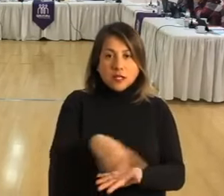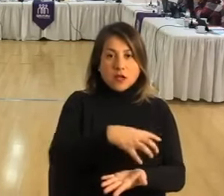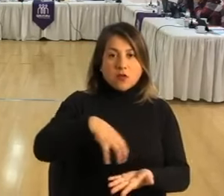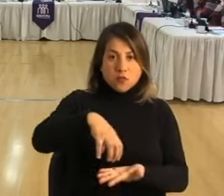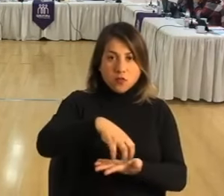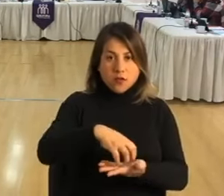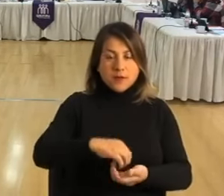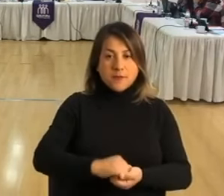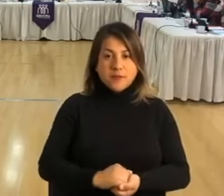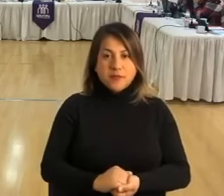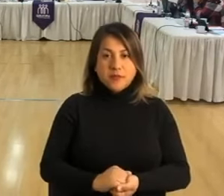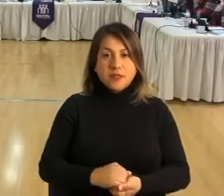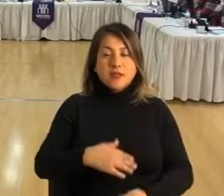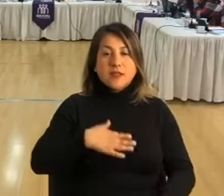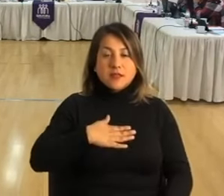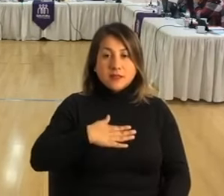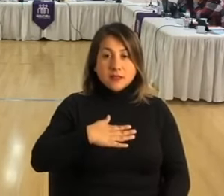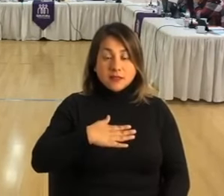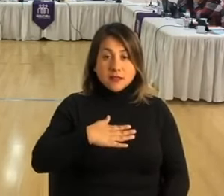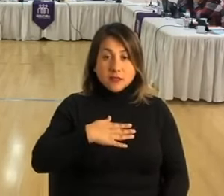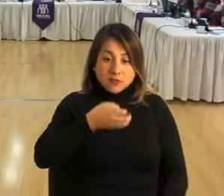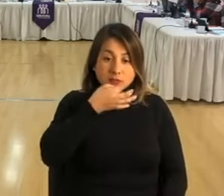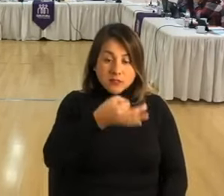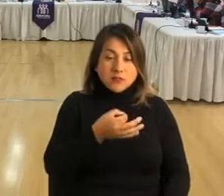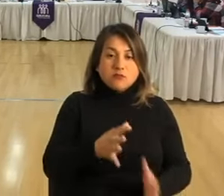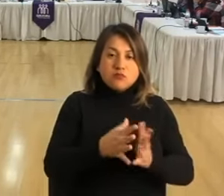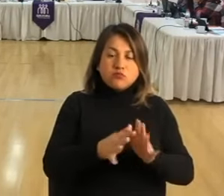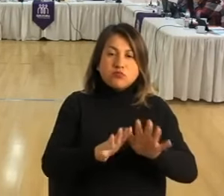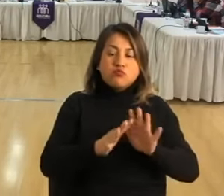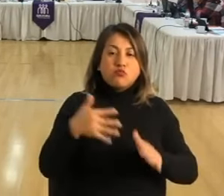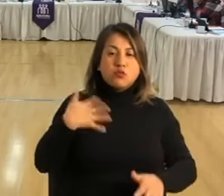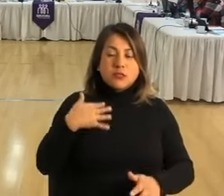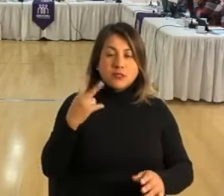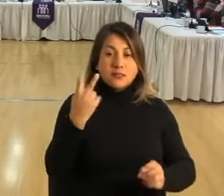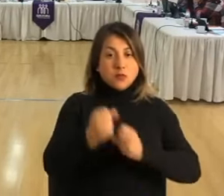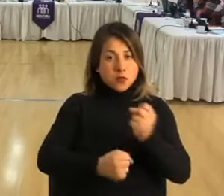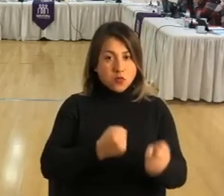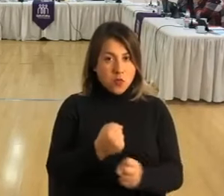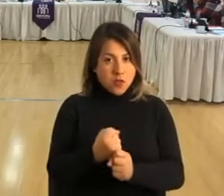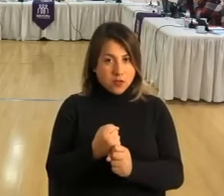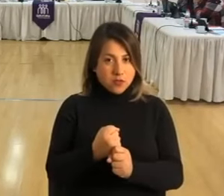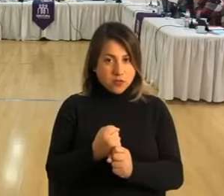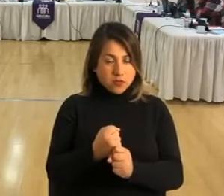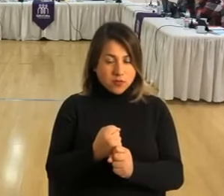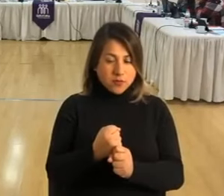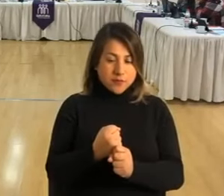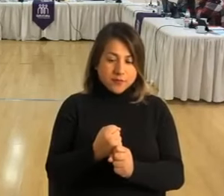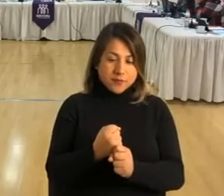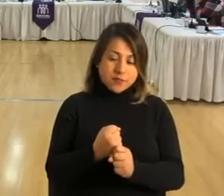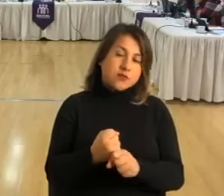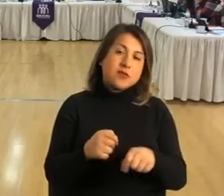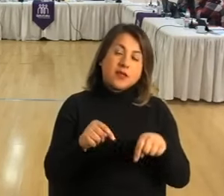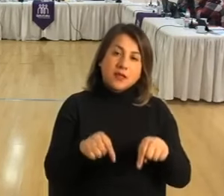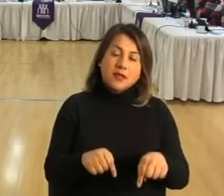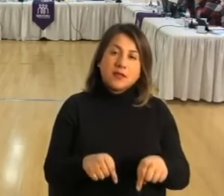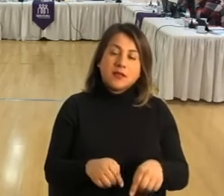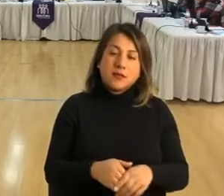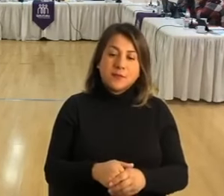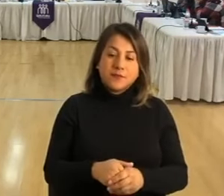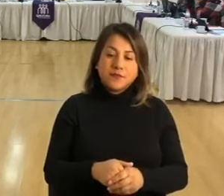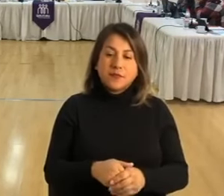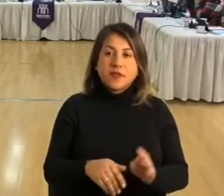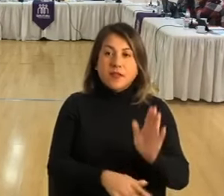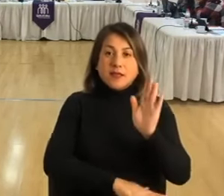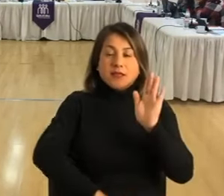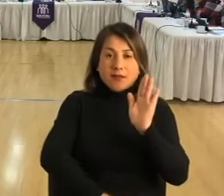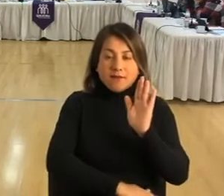Quiero relevar el punto, el segundo año. Por lo tanto, estas